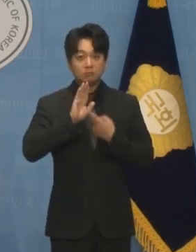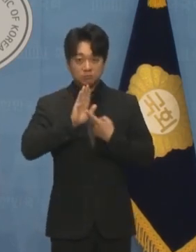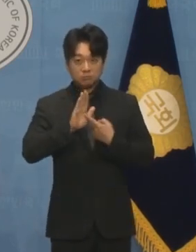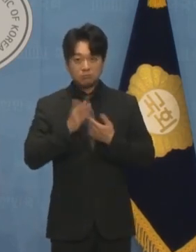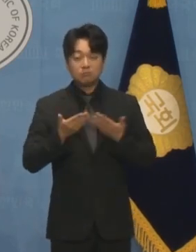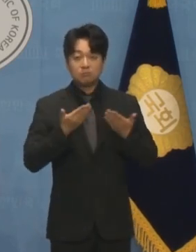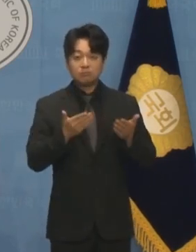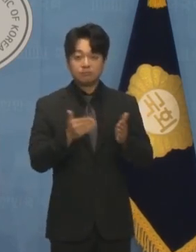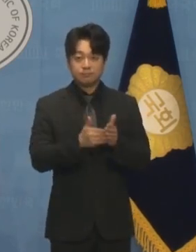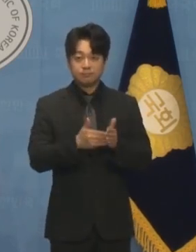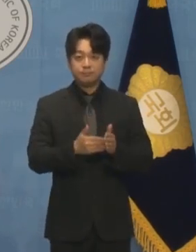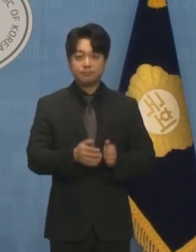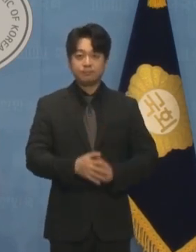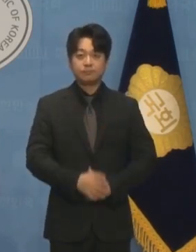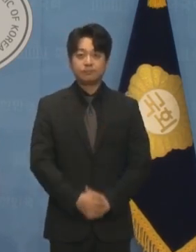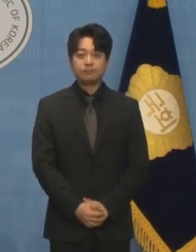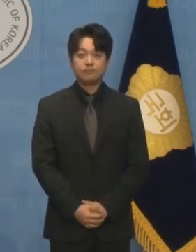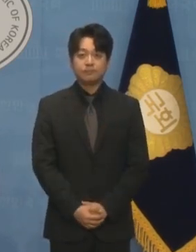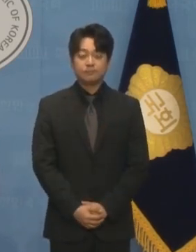밝혔습니다.